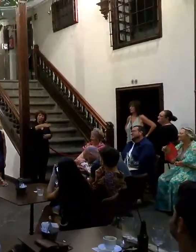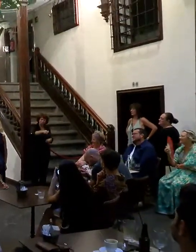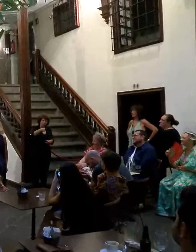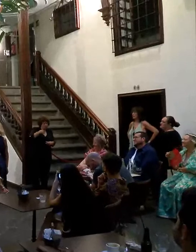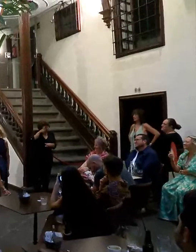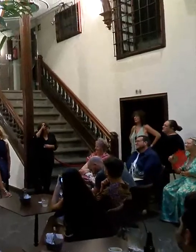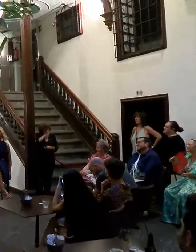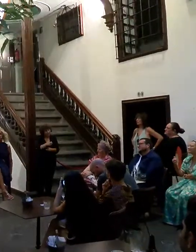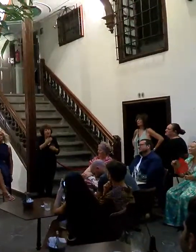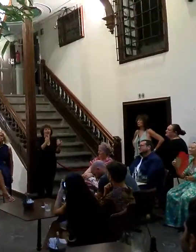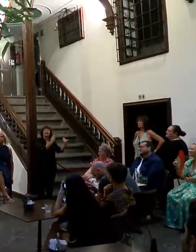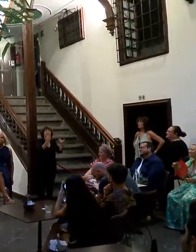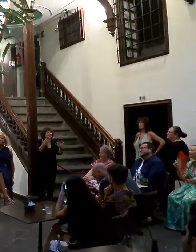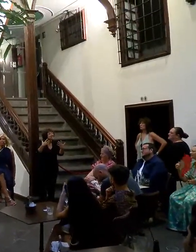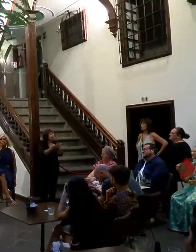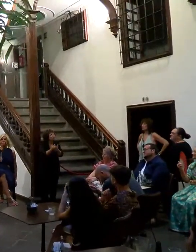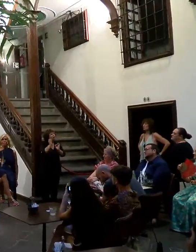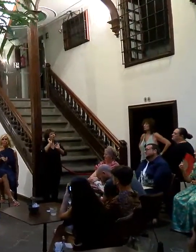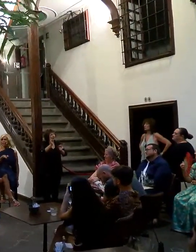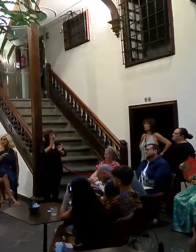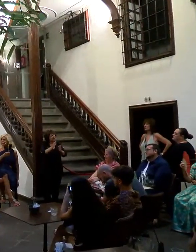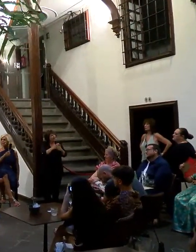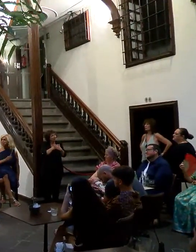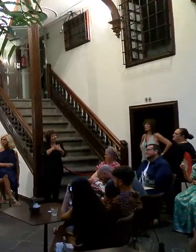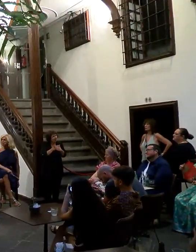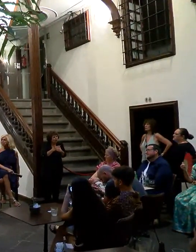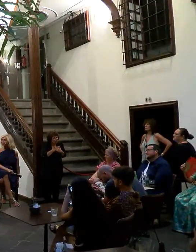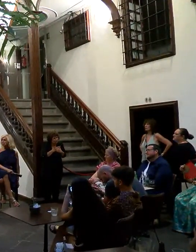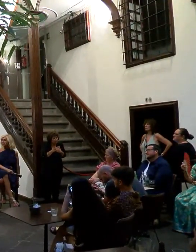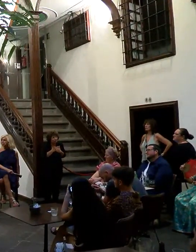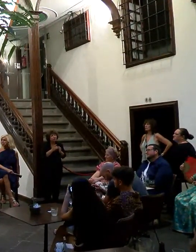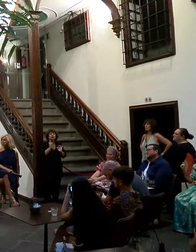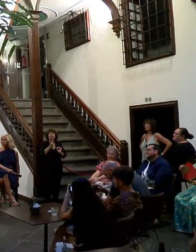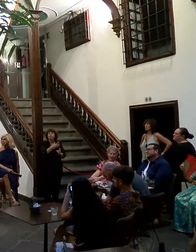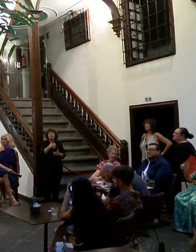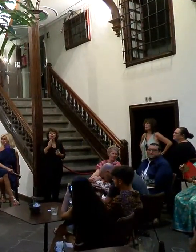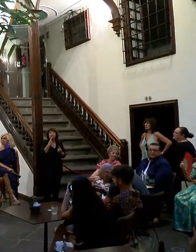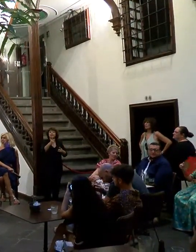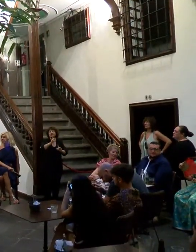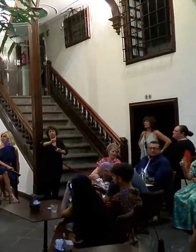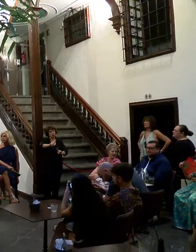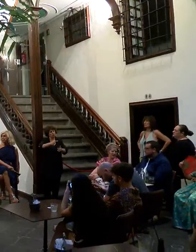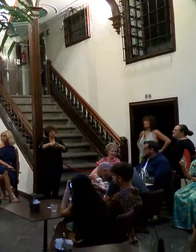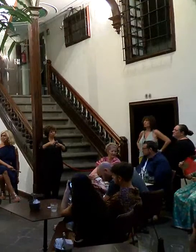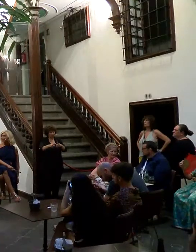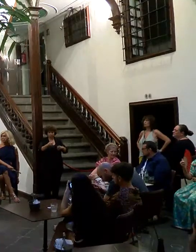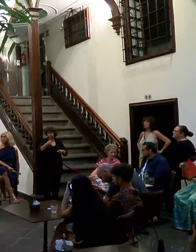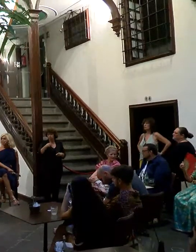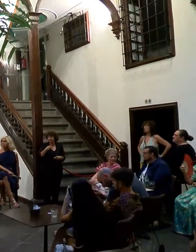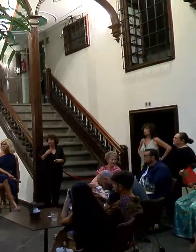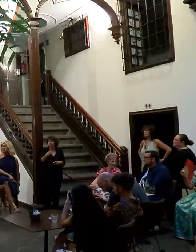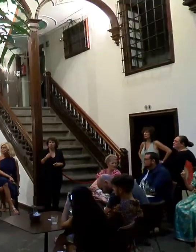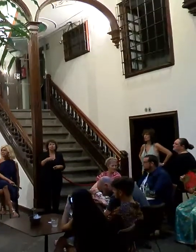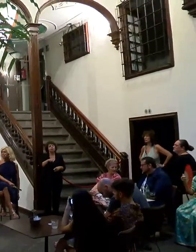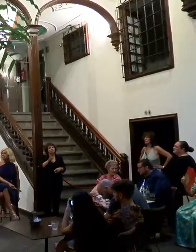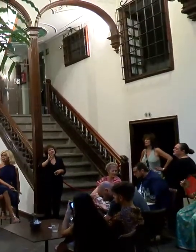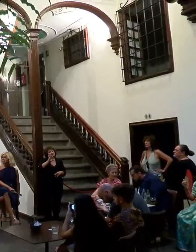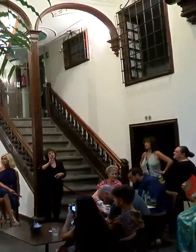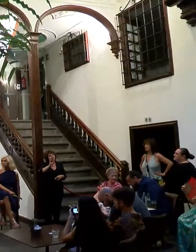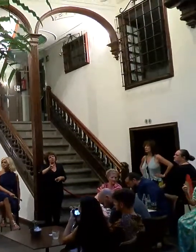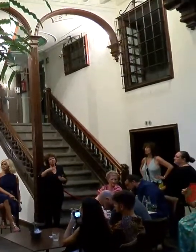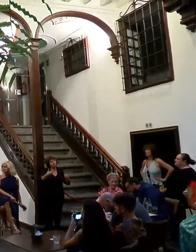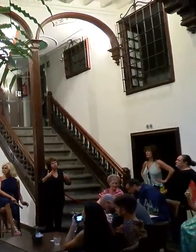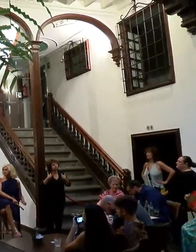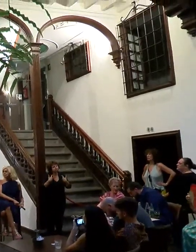gracias a todos de verdad de corazón y solamente me queda decir una cosita yo sí sufrí cuando